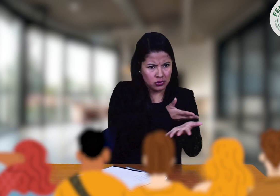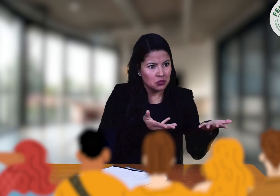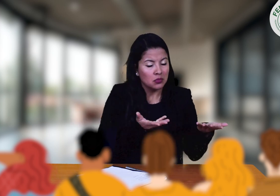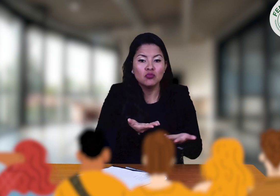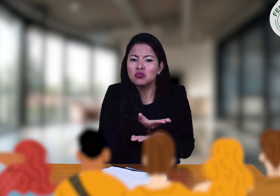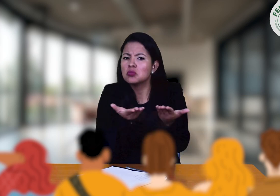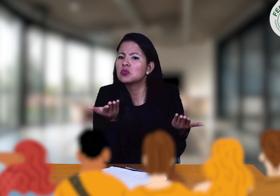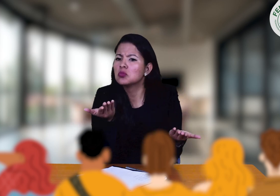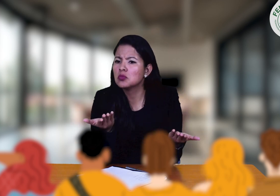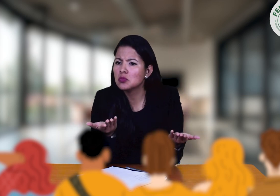digan. Adelante.